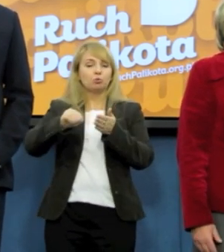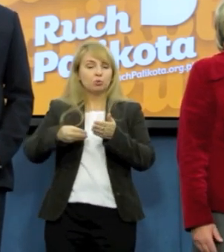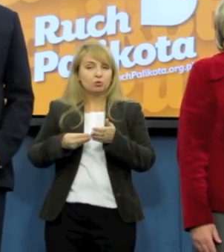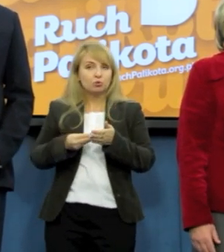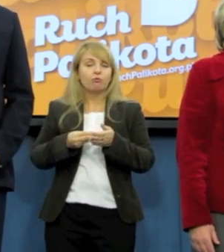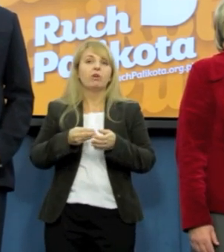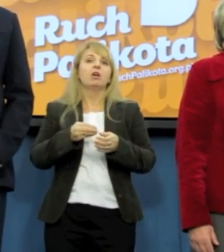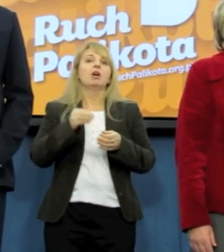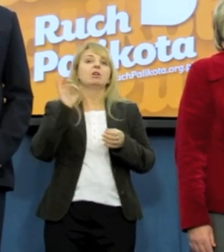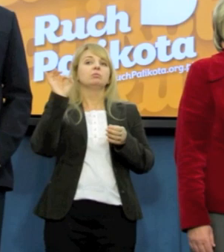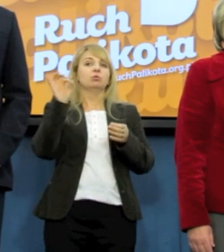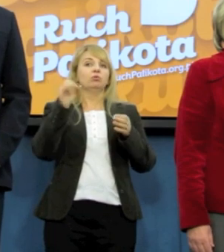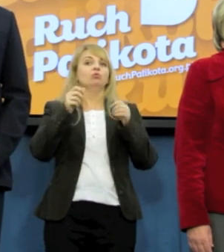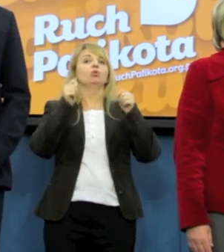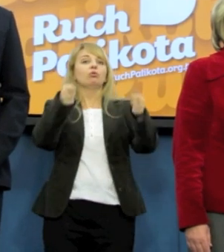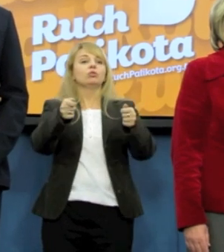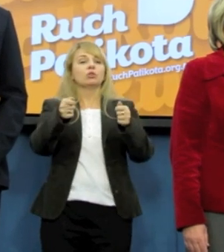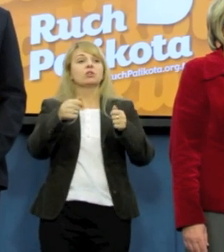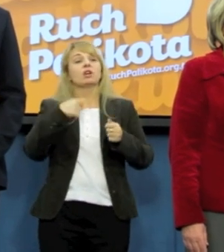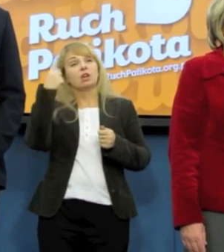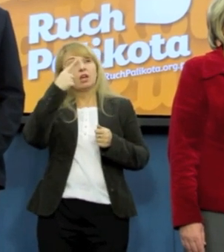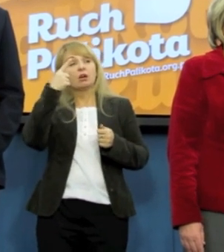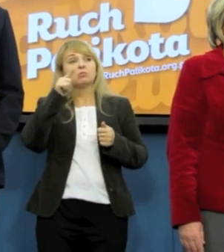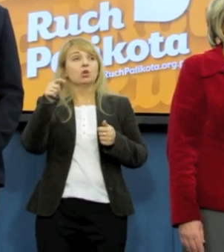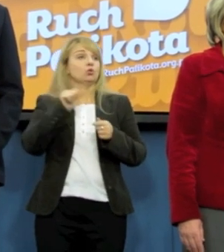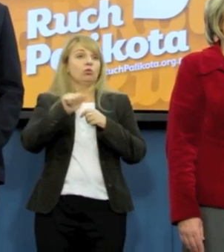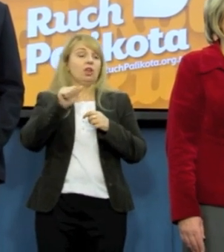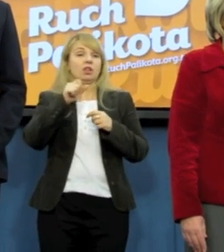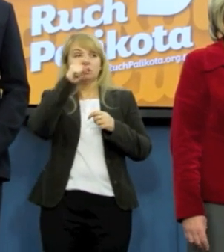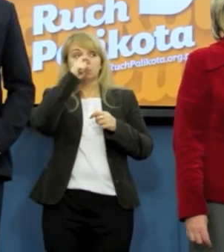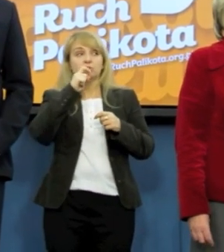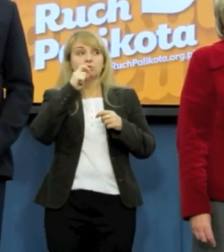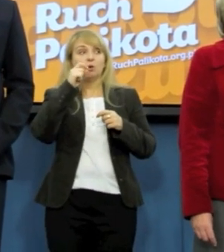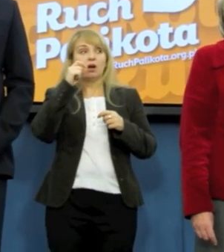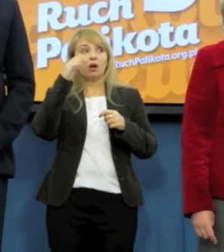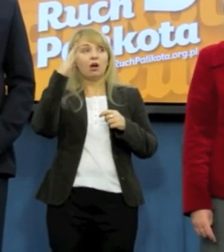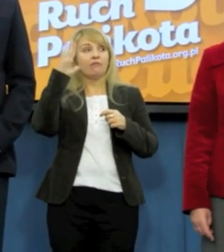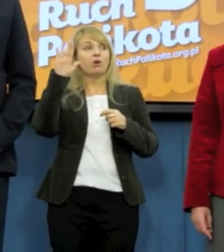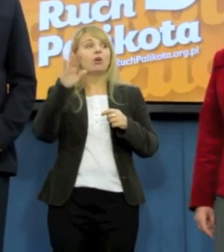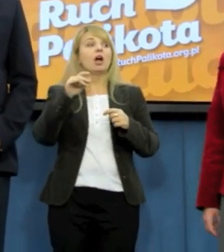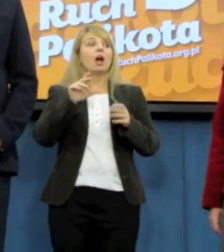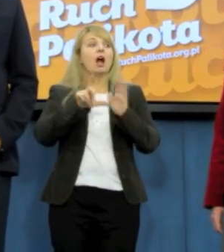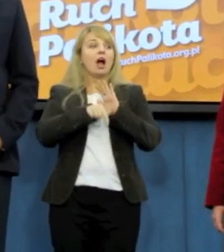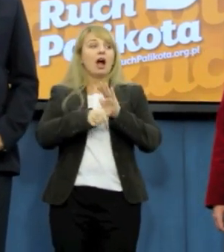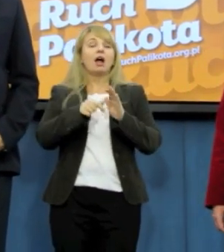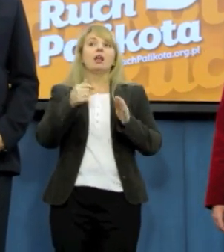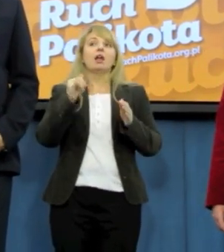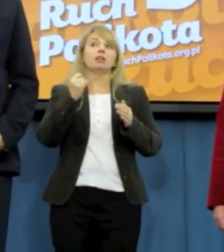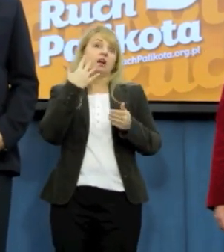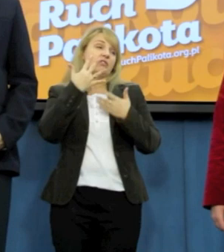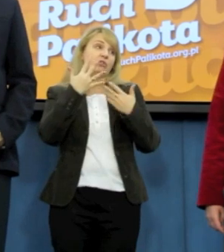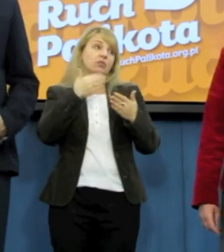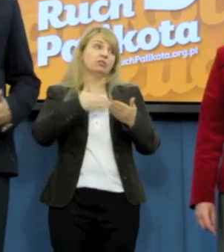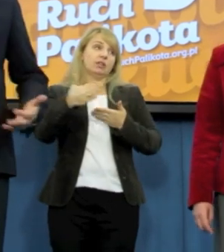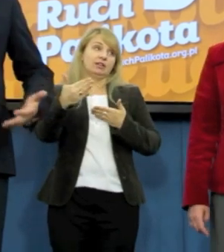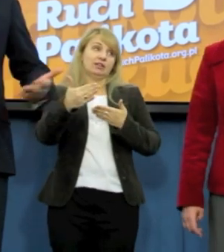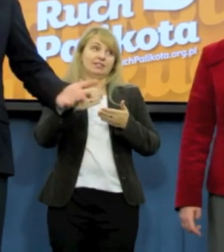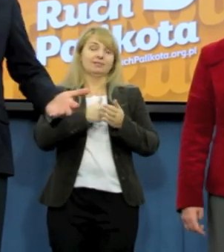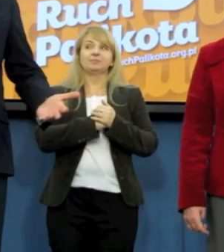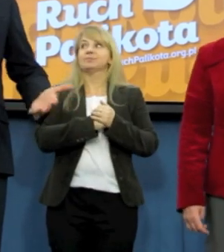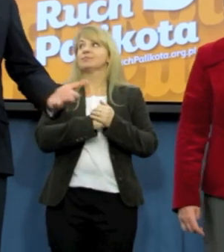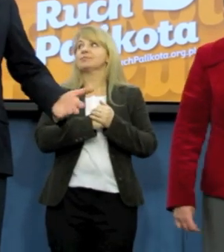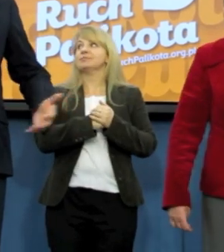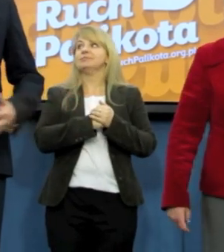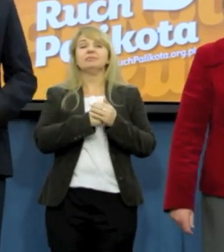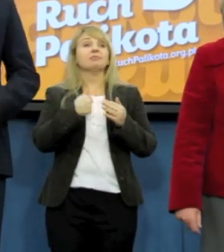trudności techniczne czy logistyczne, a nie zła wola. Ale zaraz panu wątpliwa, że jest na szczęście. I z tego powodu, ponieważ